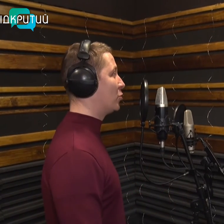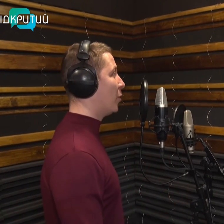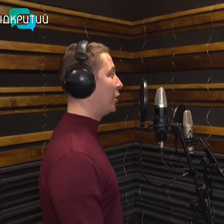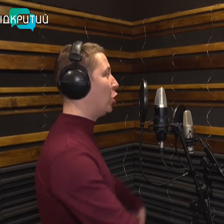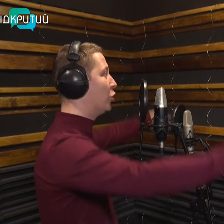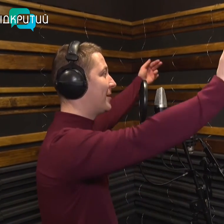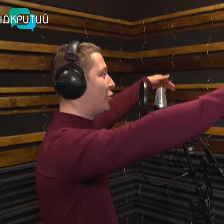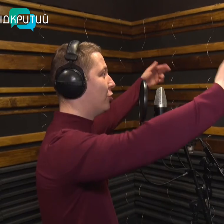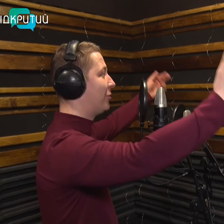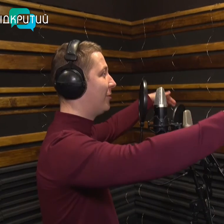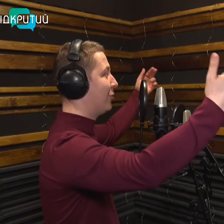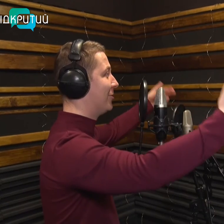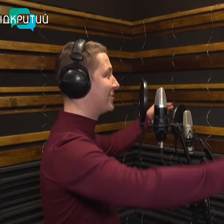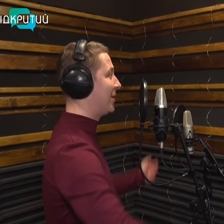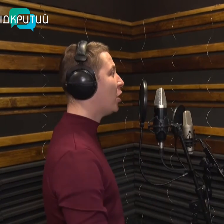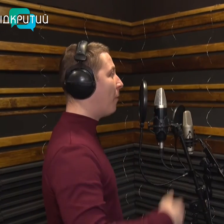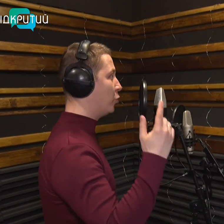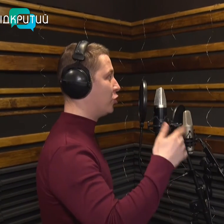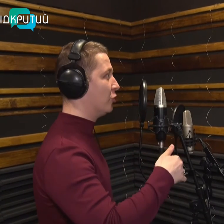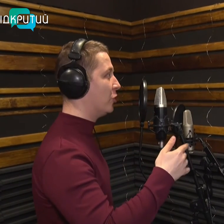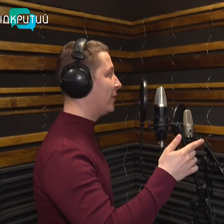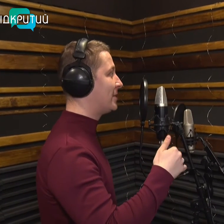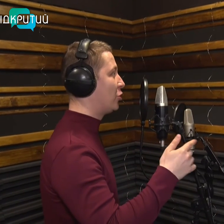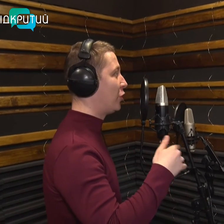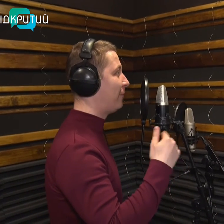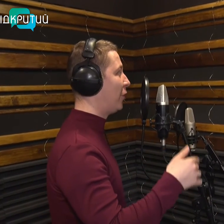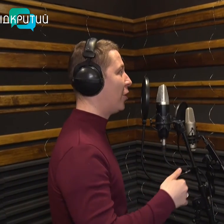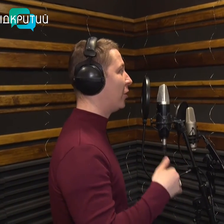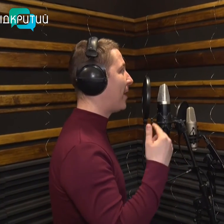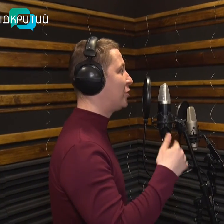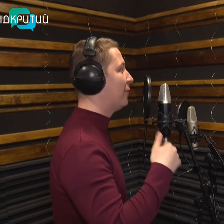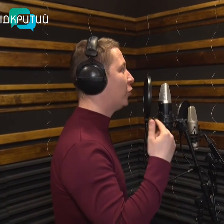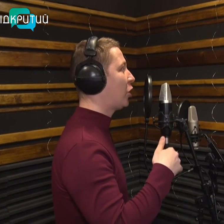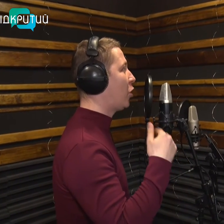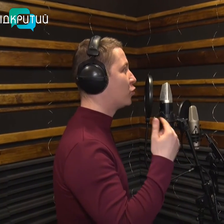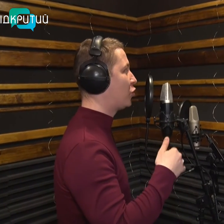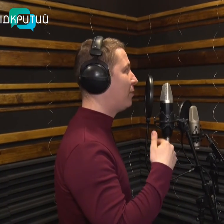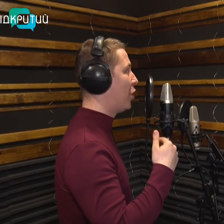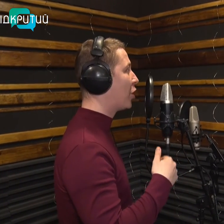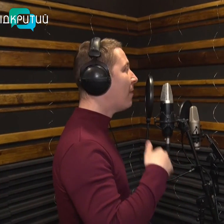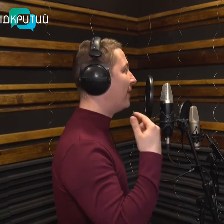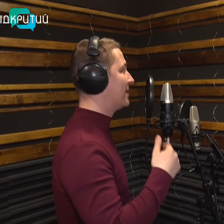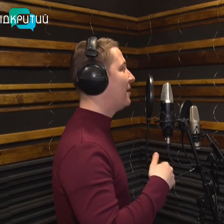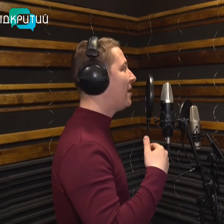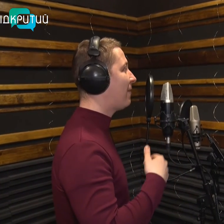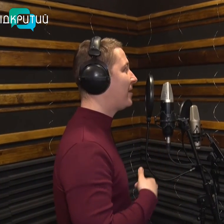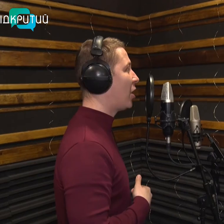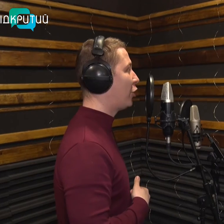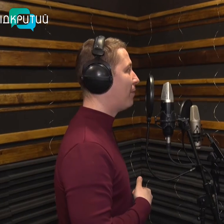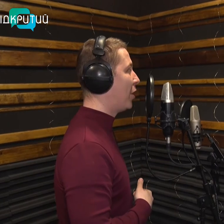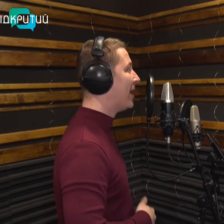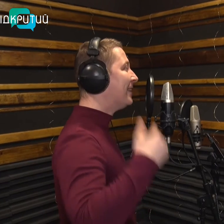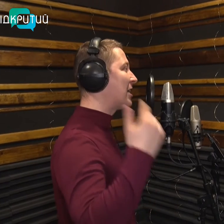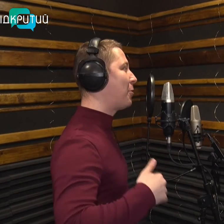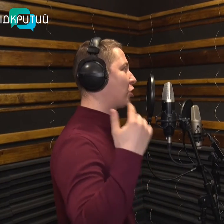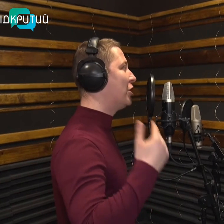взяти способній, лише за щоки глядинці. Путін, новості, кефір, лаптіводка, русський мир. Мавзолей, війна,